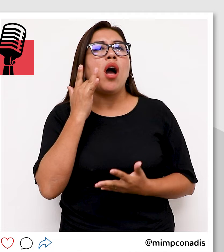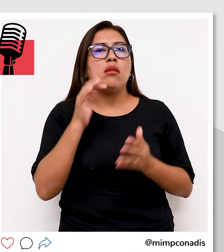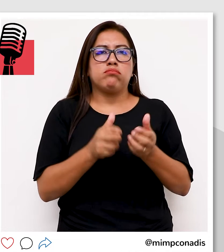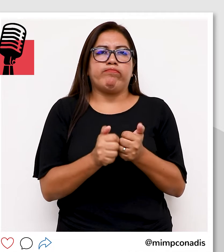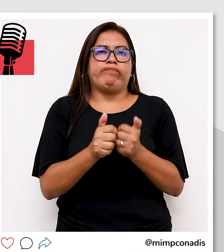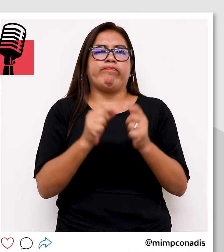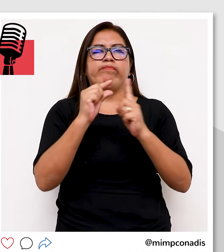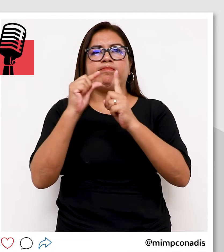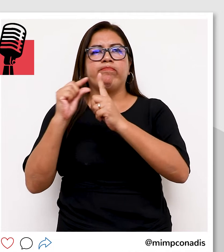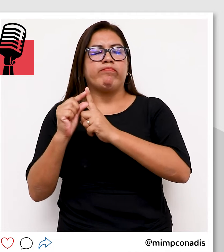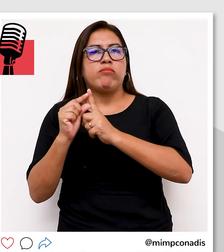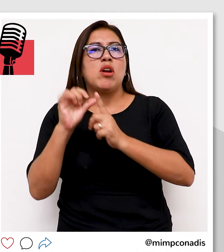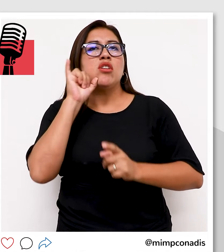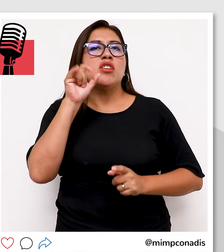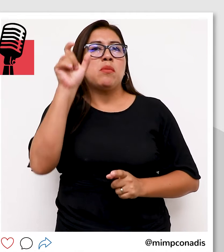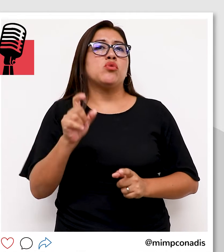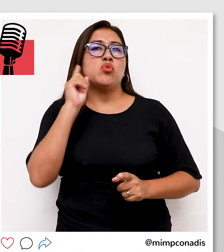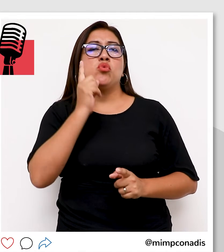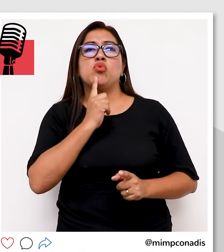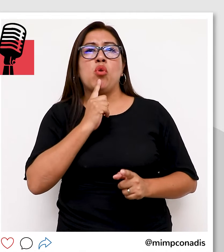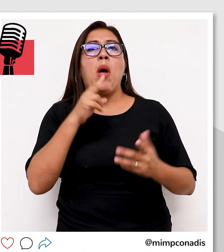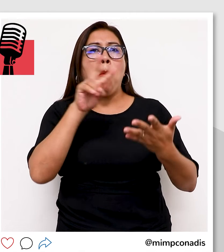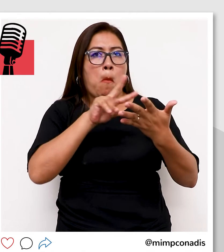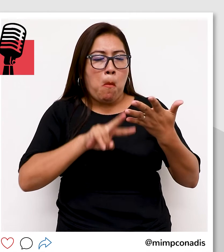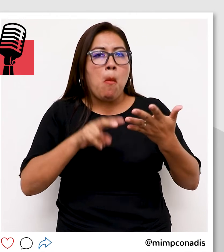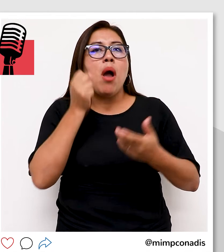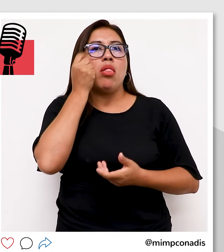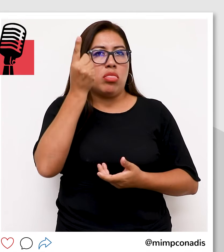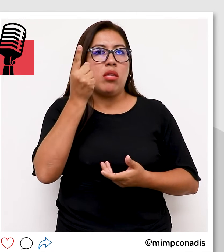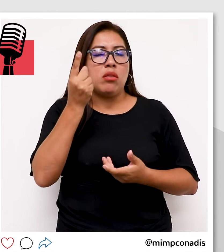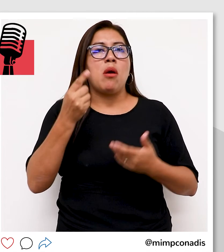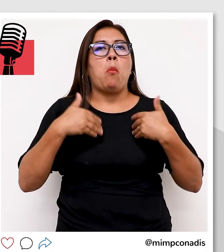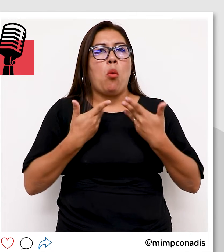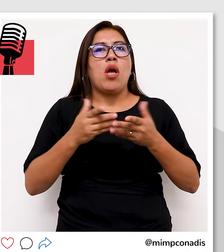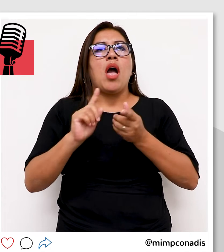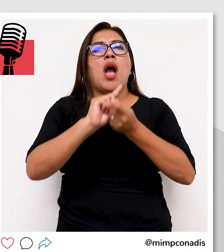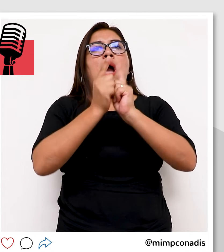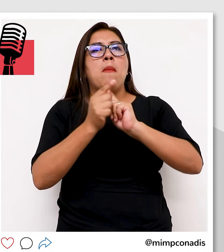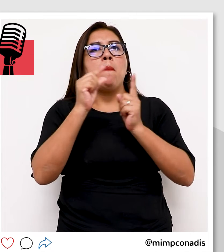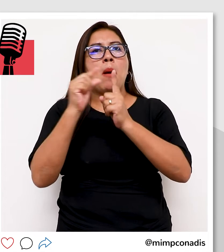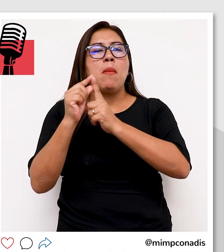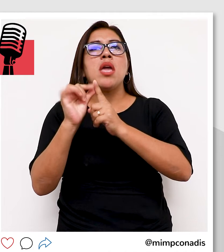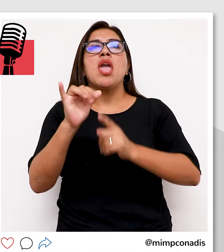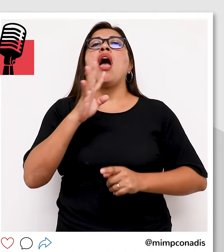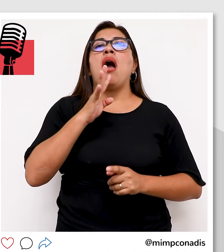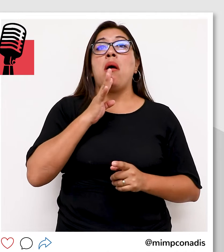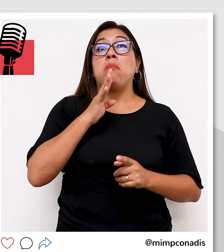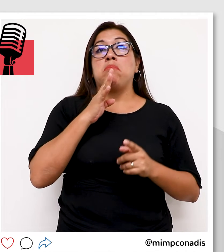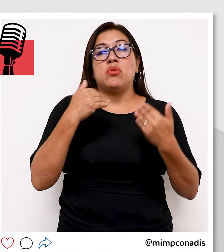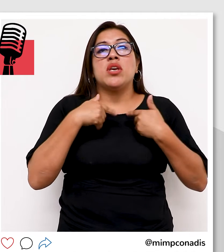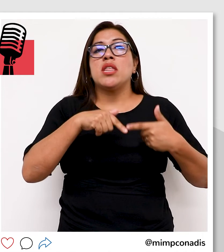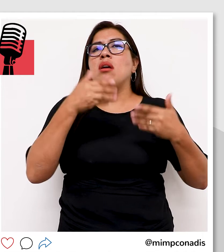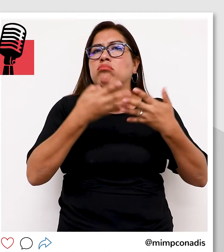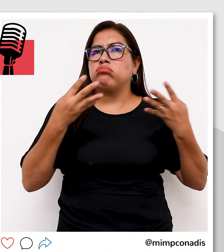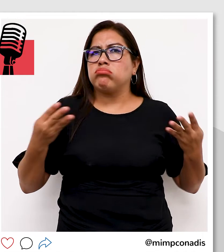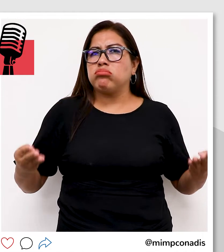usuario y si tiene dificultades auditivas, también puede leer en la pantalla. Convertir a texto el audio. Además,